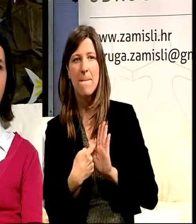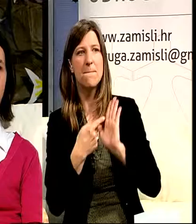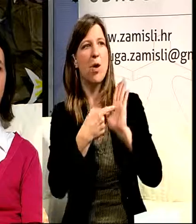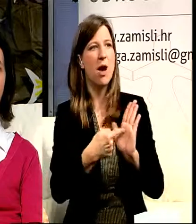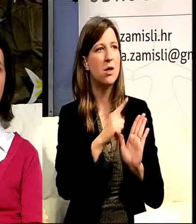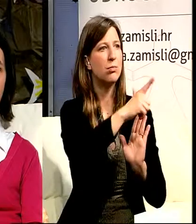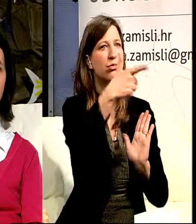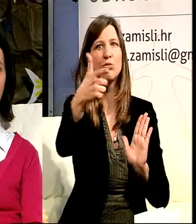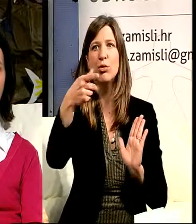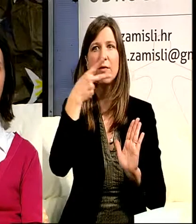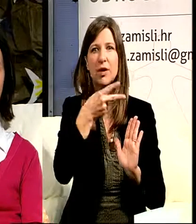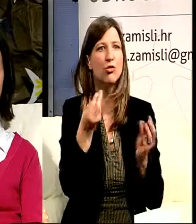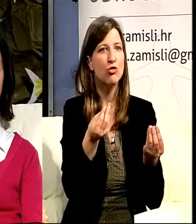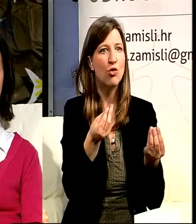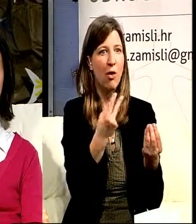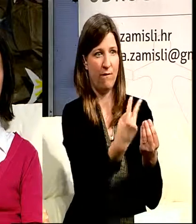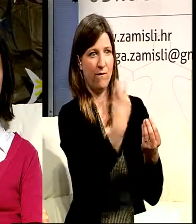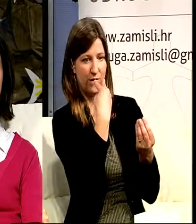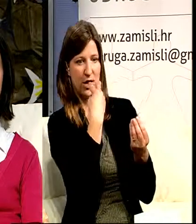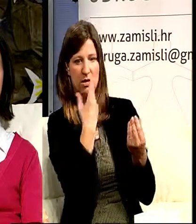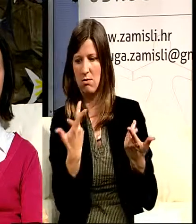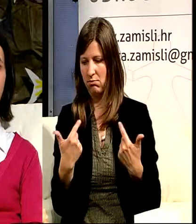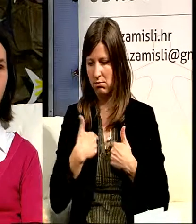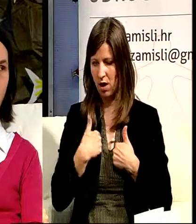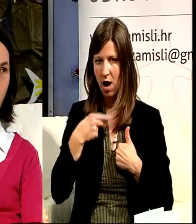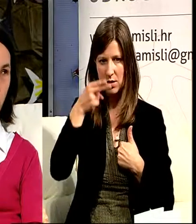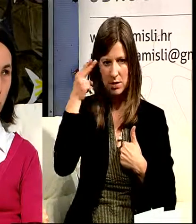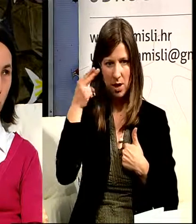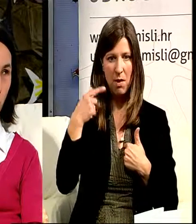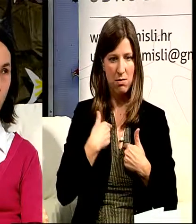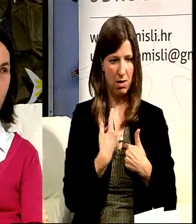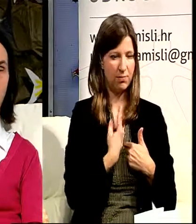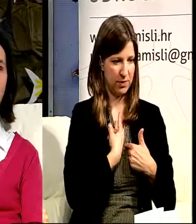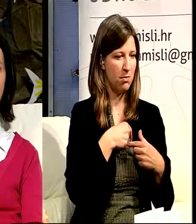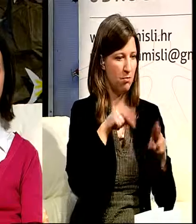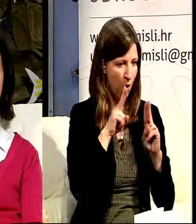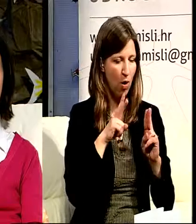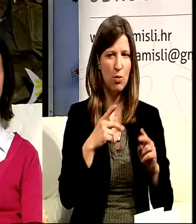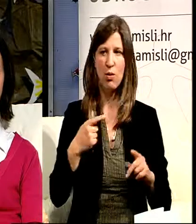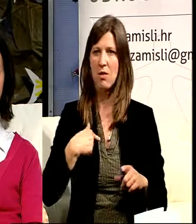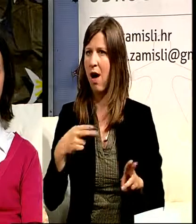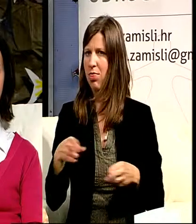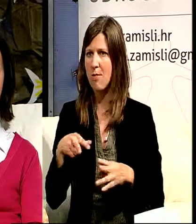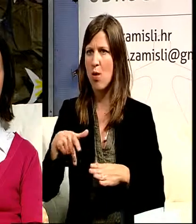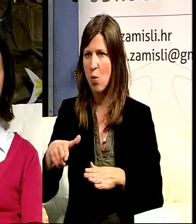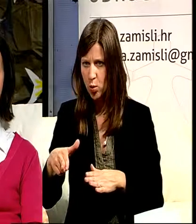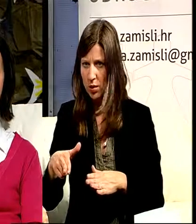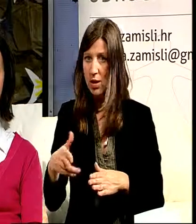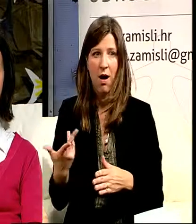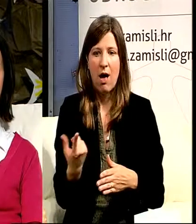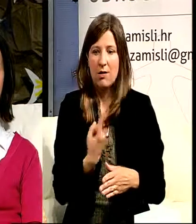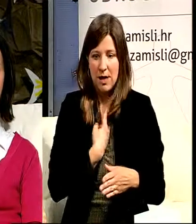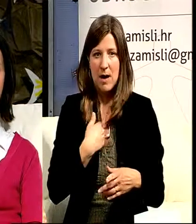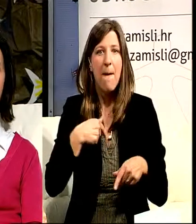ja ne vidim ili zato što neko ko ne hoda ili ne čuje, zašto ne bi mogao sve drugo, na jedan drugačiji način. To je nekakva